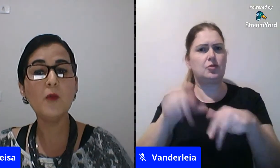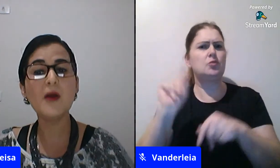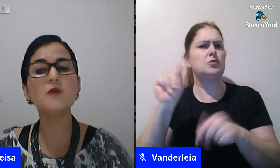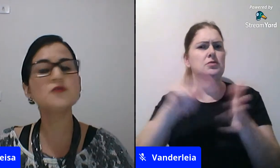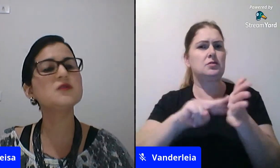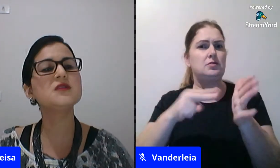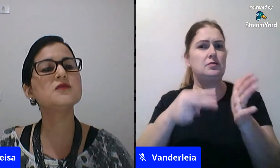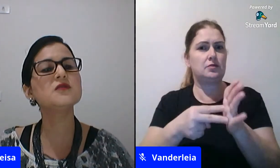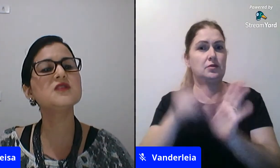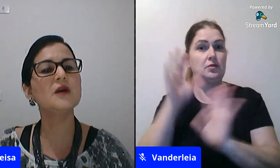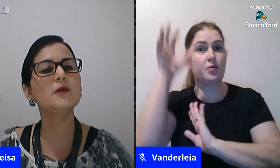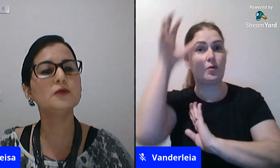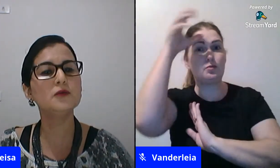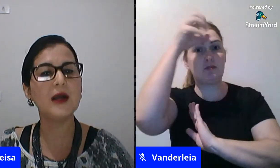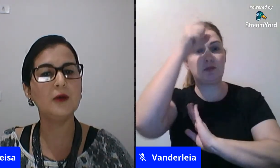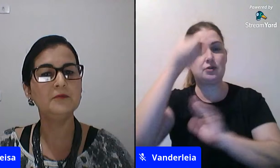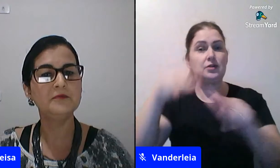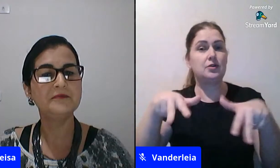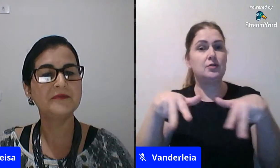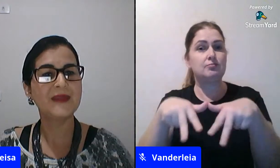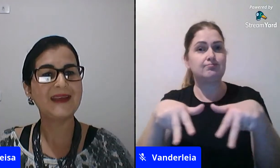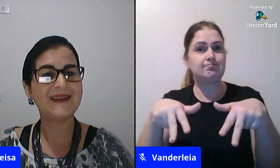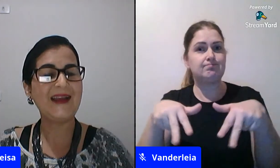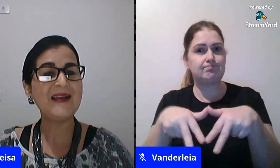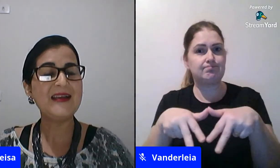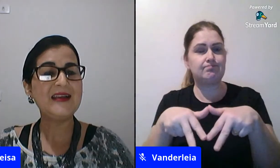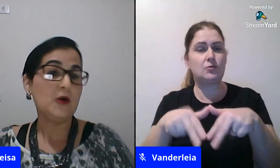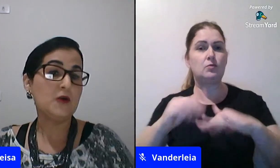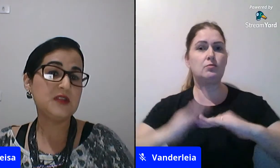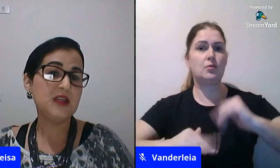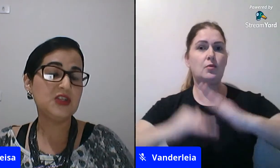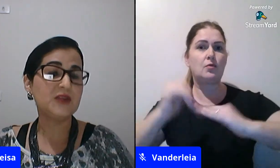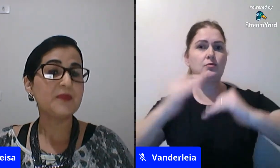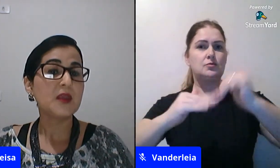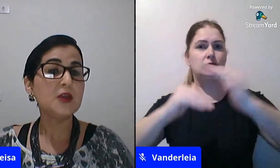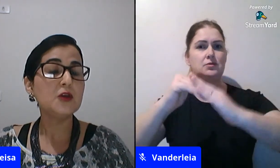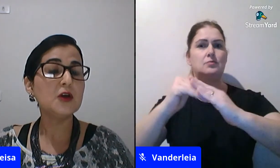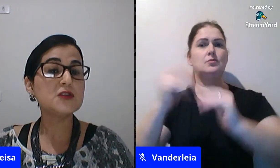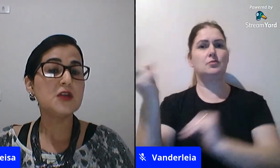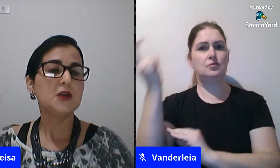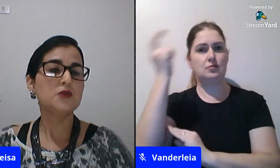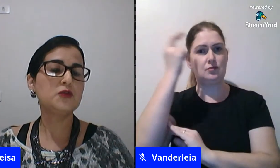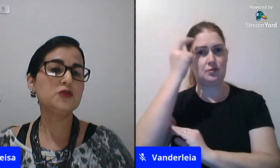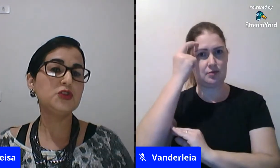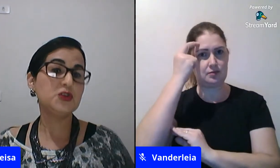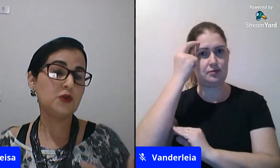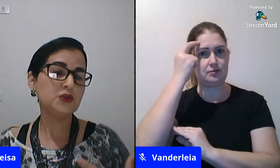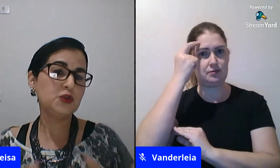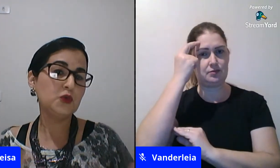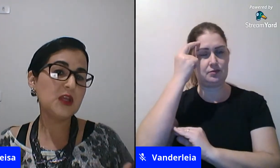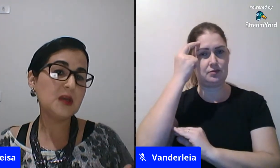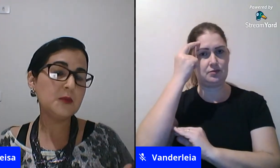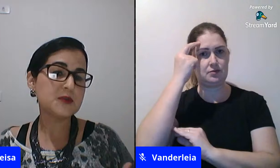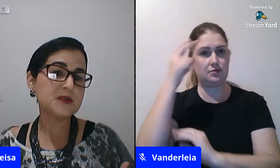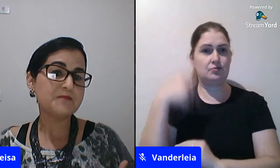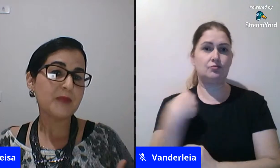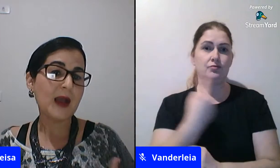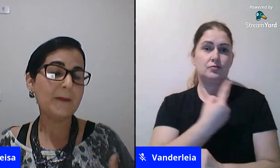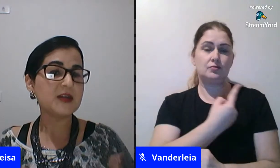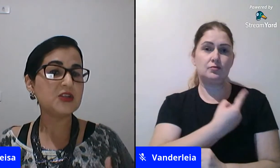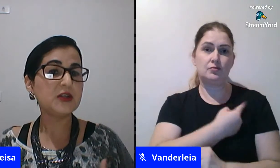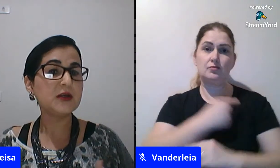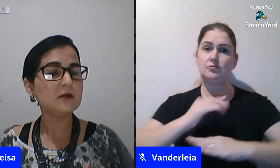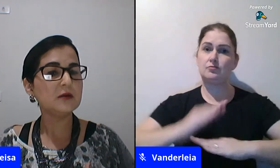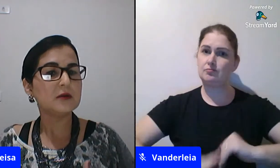como uma construção social e cultural né ou seja que nós nos constituímos